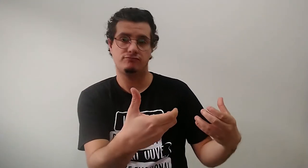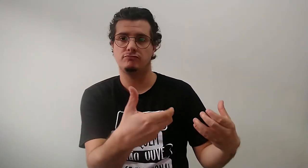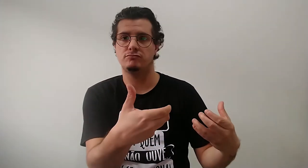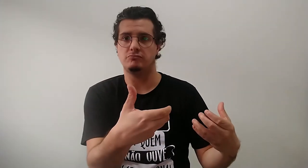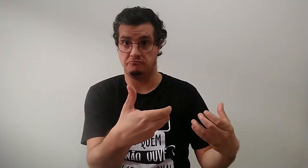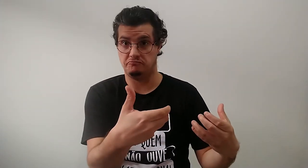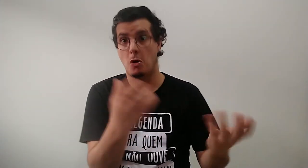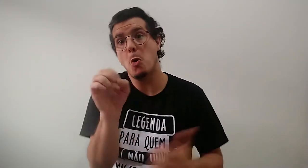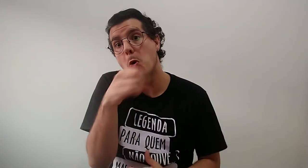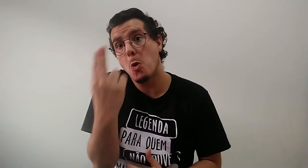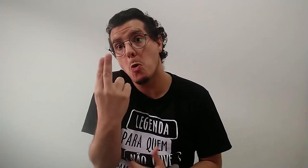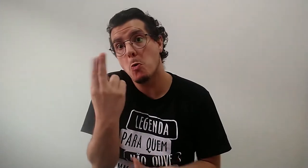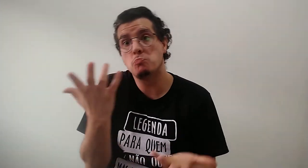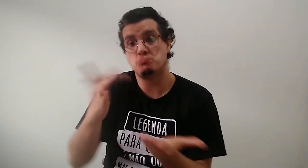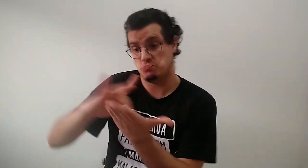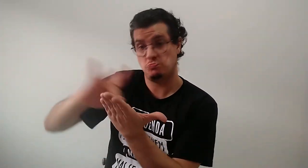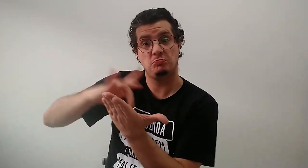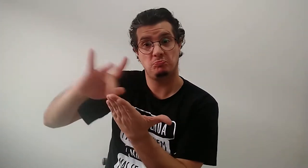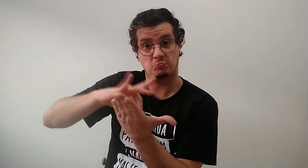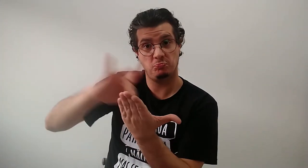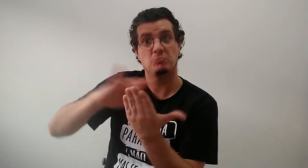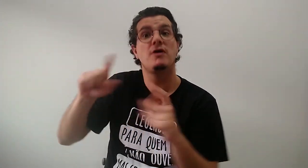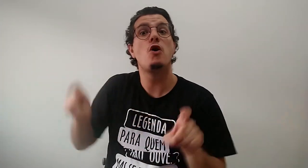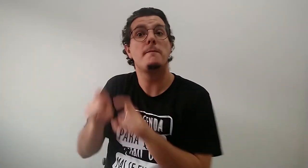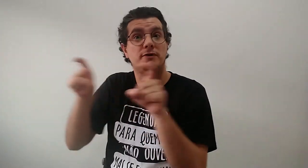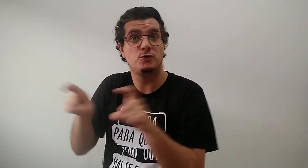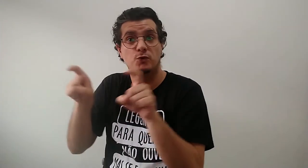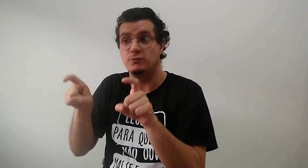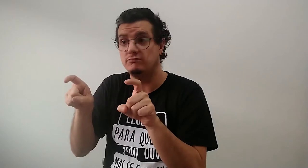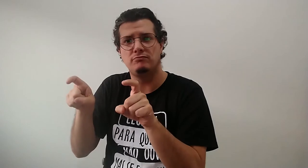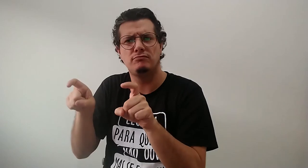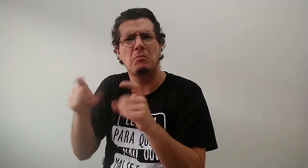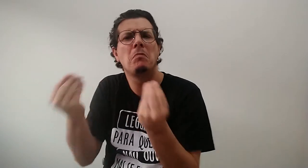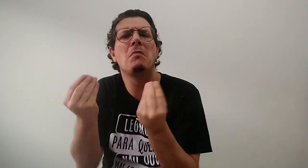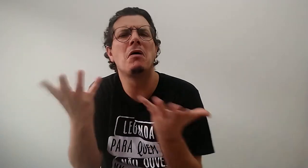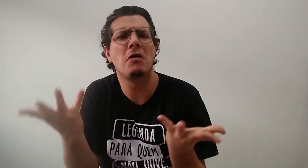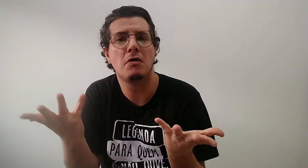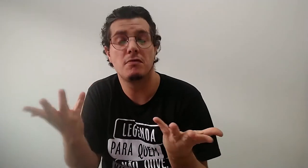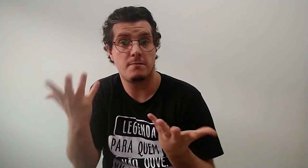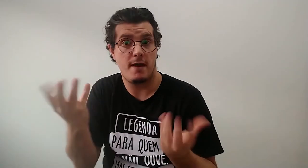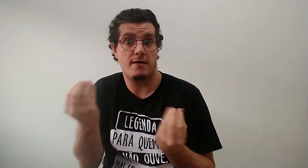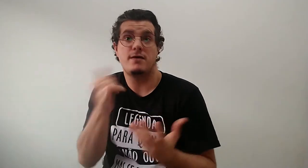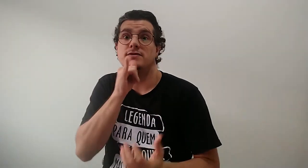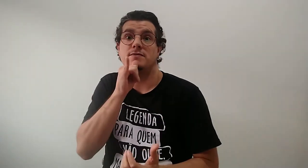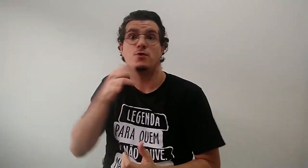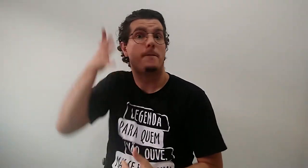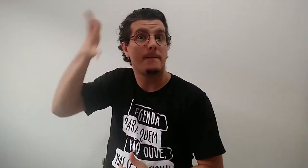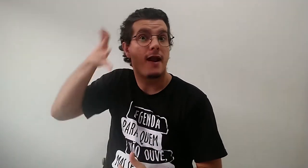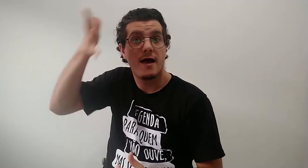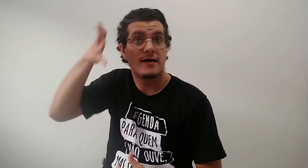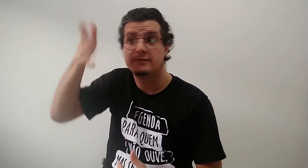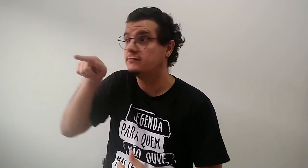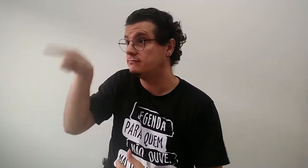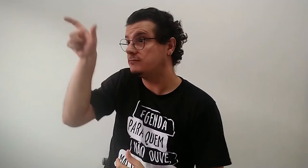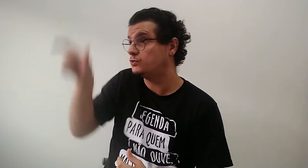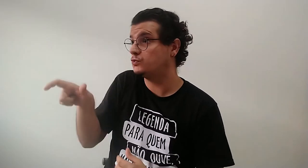slides a imagem do palestrante some deixando apenas seu áudio e os slides Mas você podia